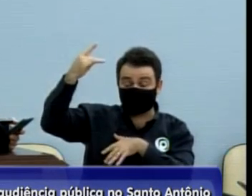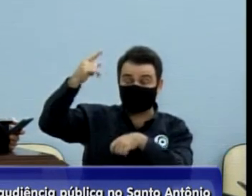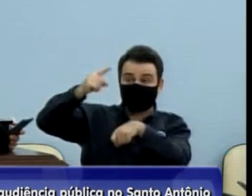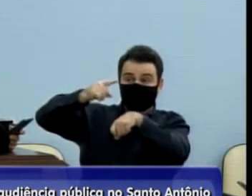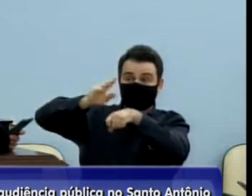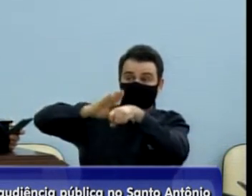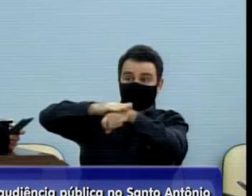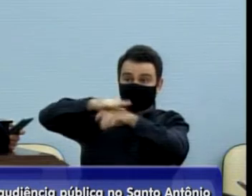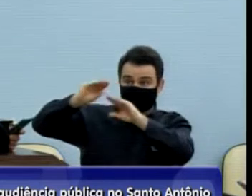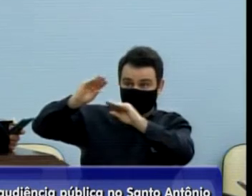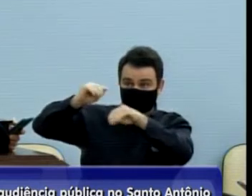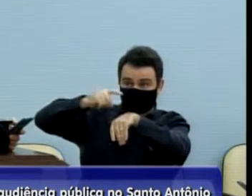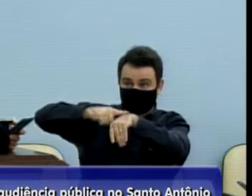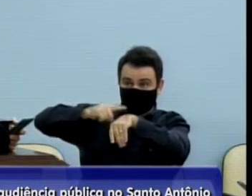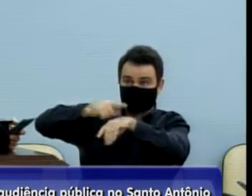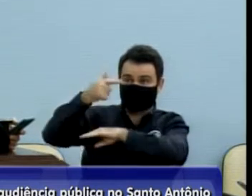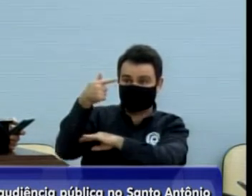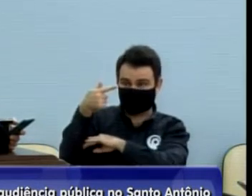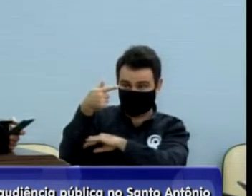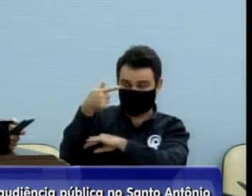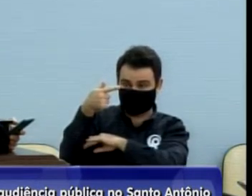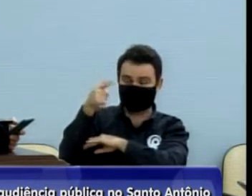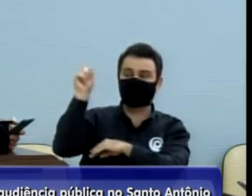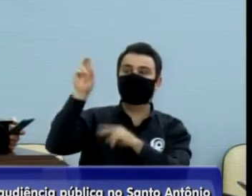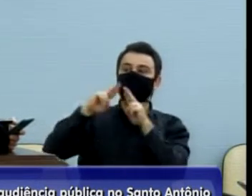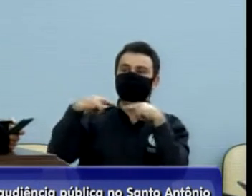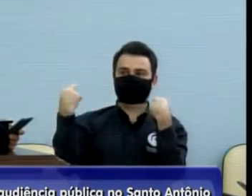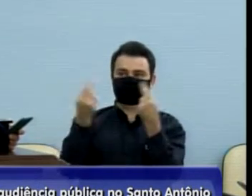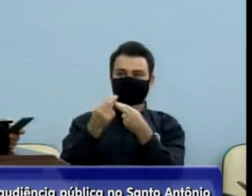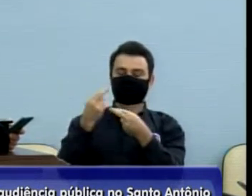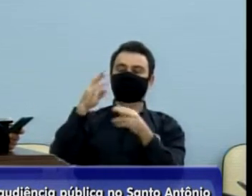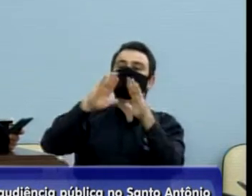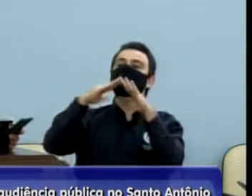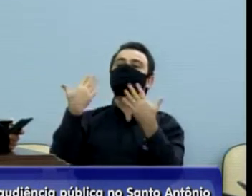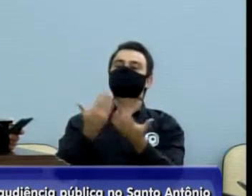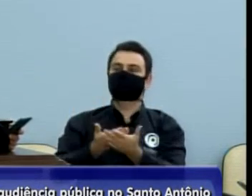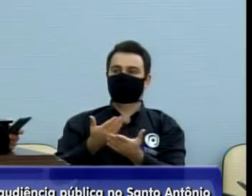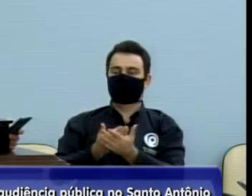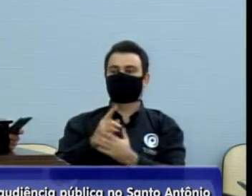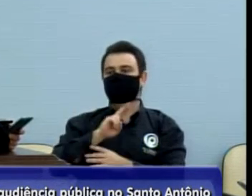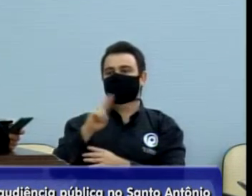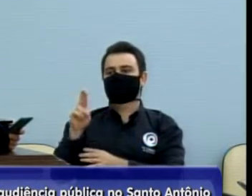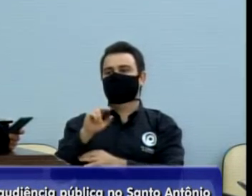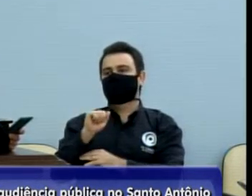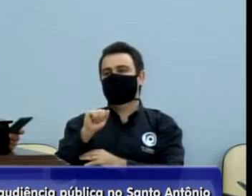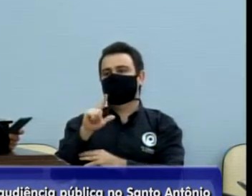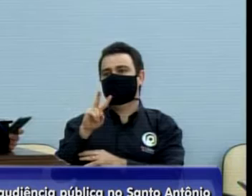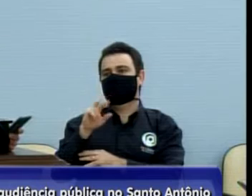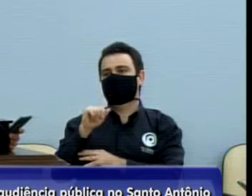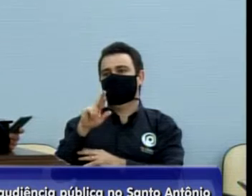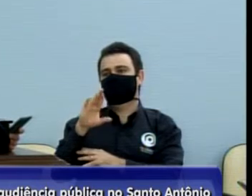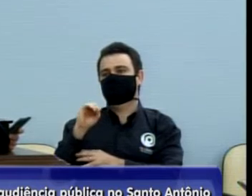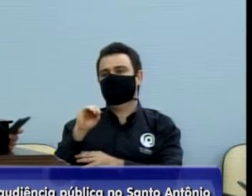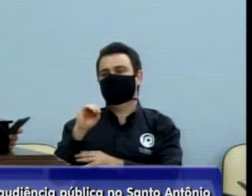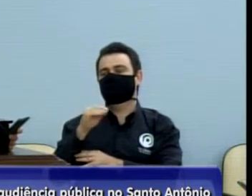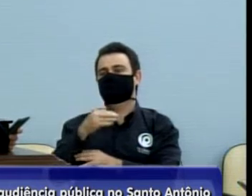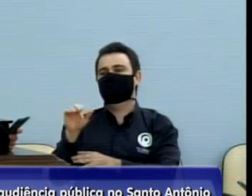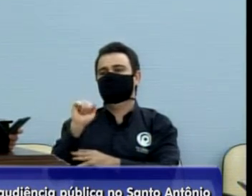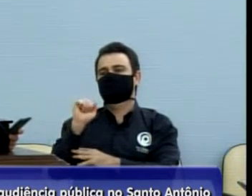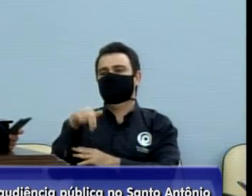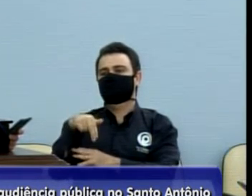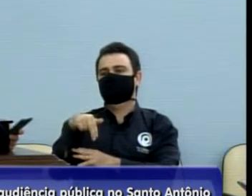horas, a partir das 19 horas da escola Álvaro Luiz Angelone, também faremos